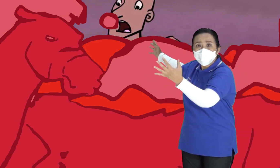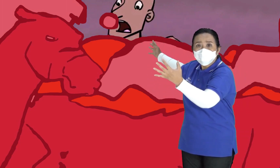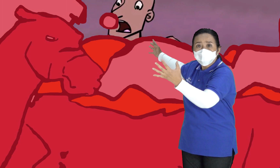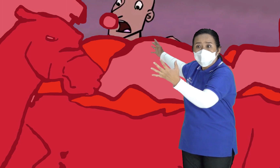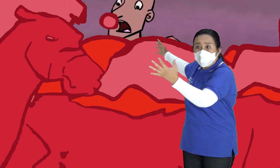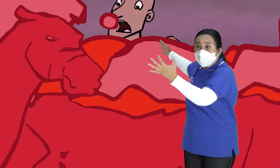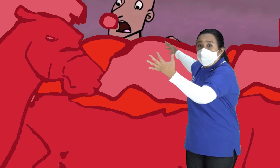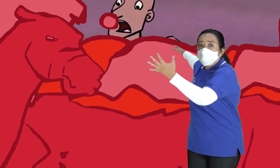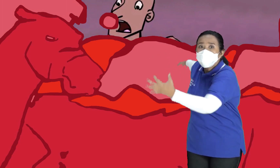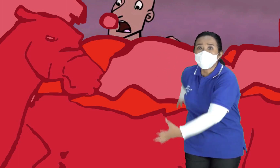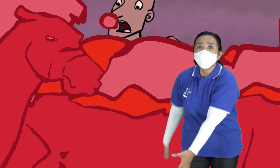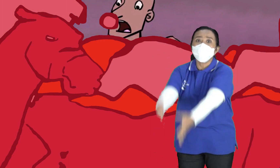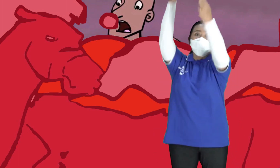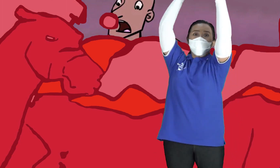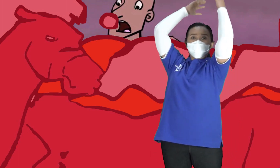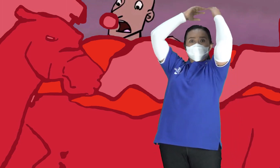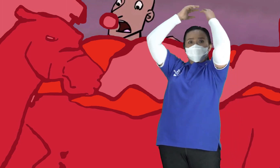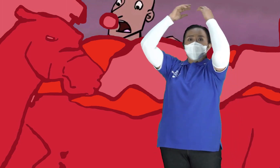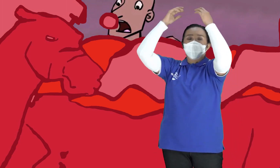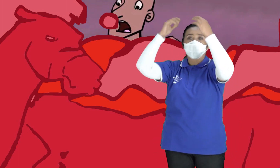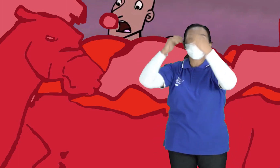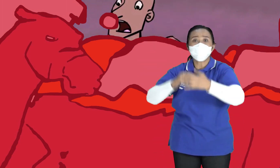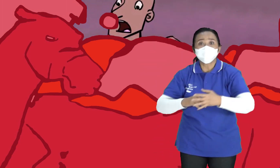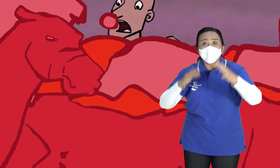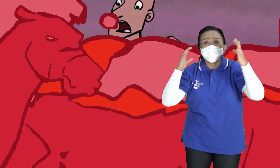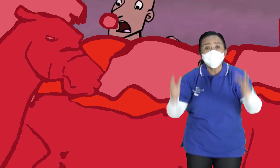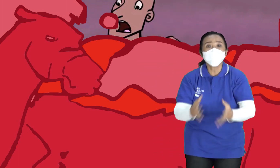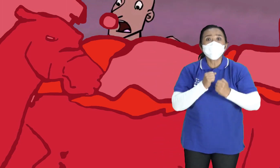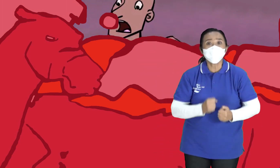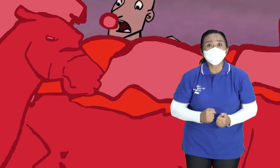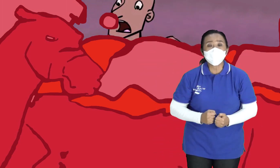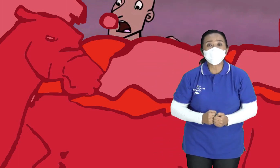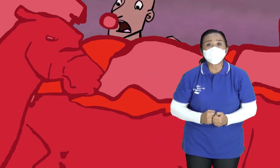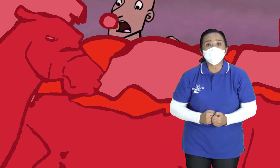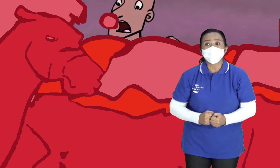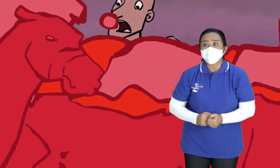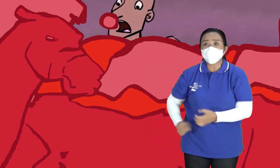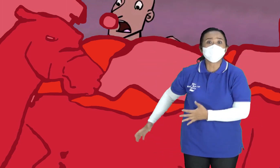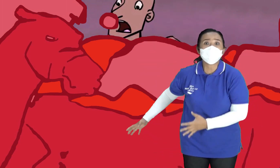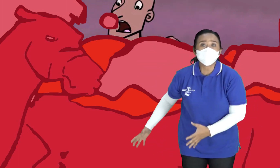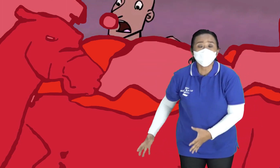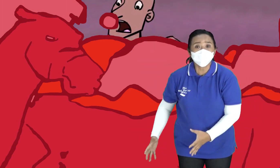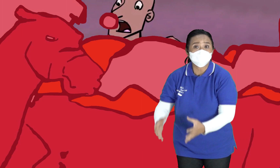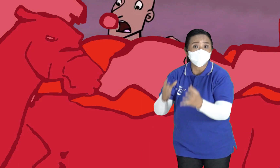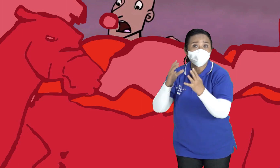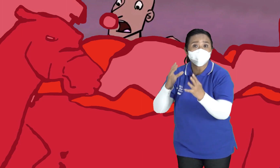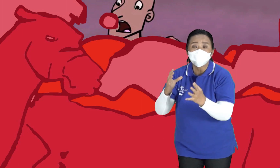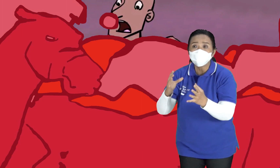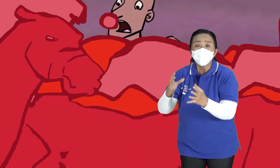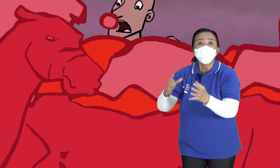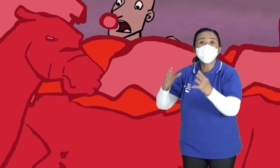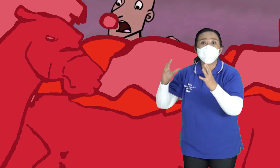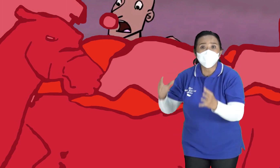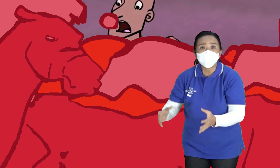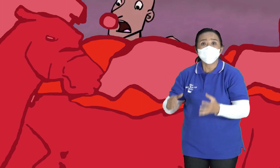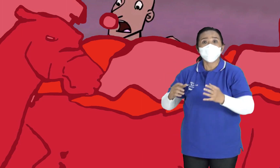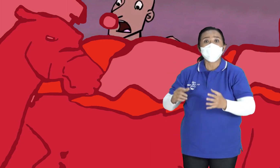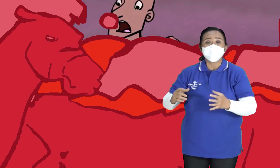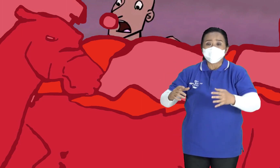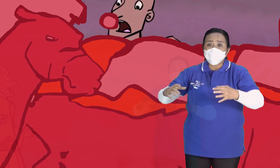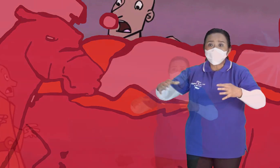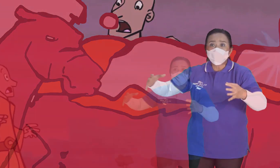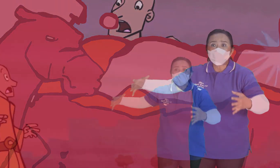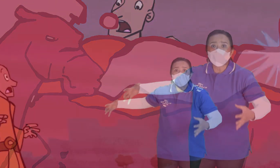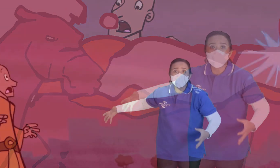diantara mereka Wuuuus Ya Dan dalam sekejap mata Kereta itu Karena kuda berapi itu Membawa